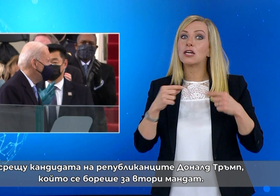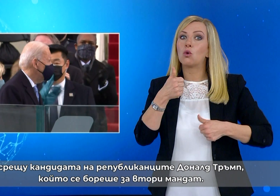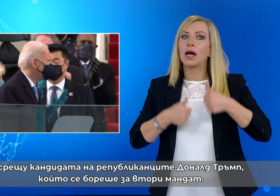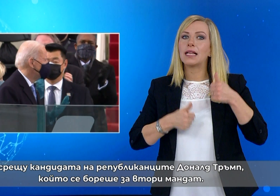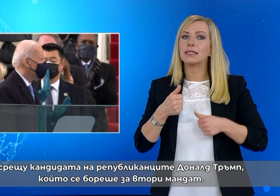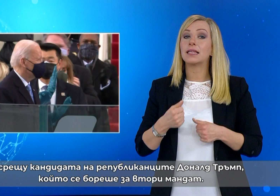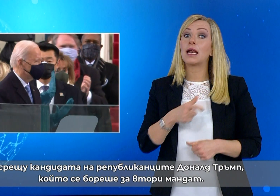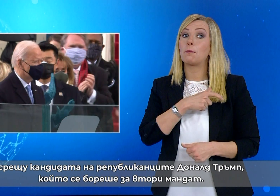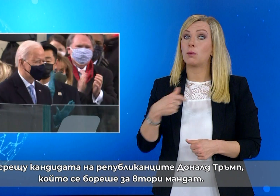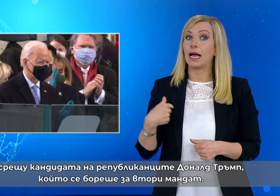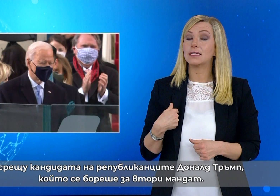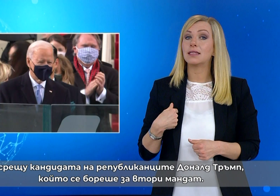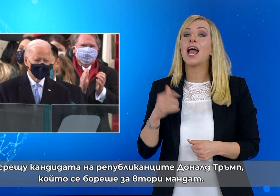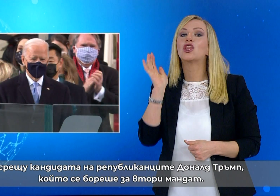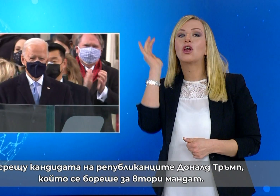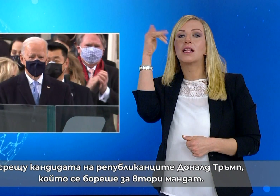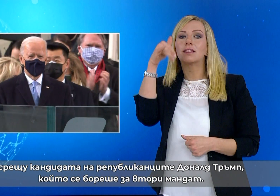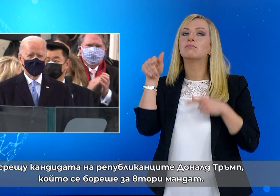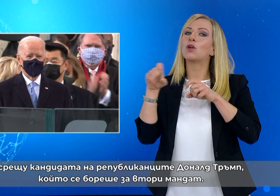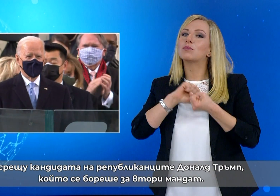Доналд Тръмп, който се бореше за втори мандат.